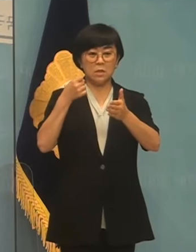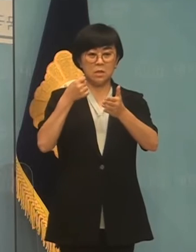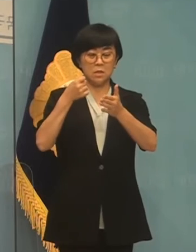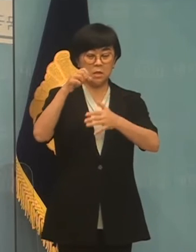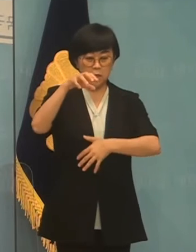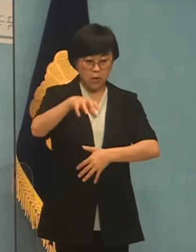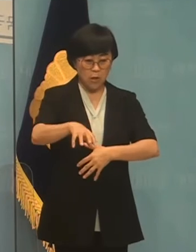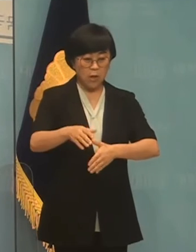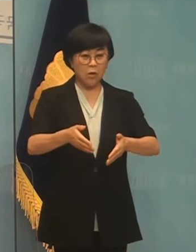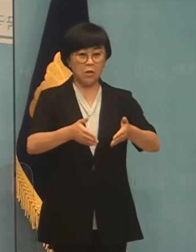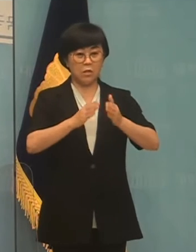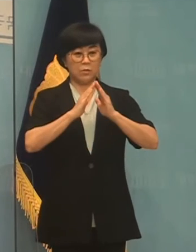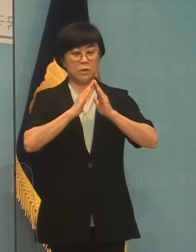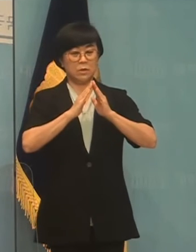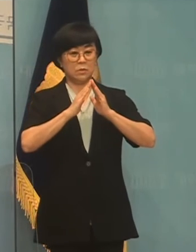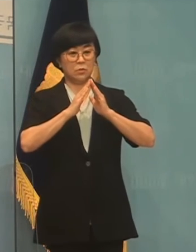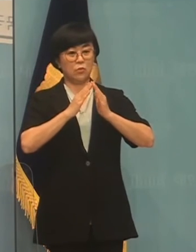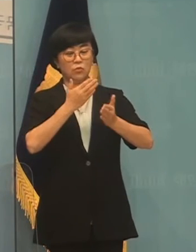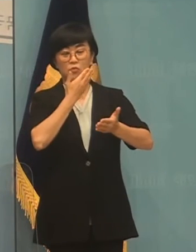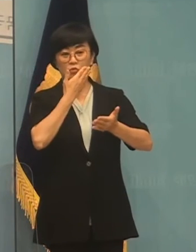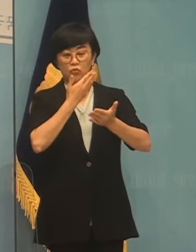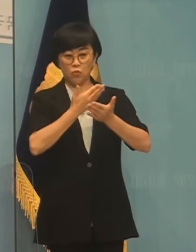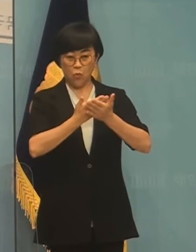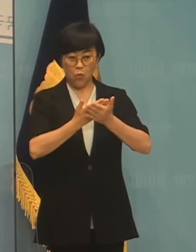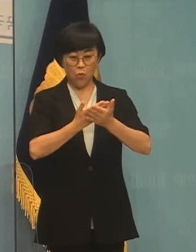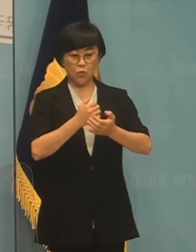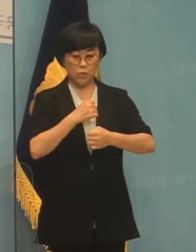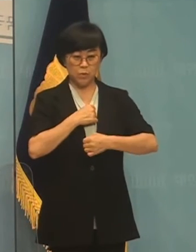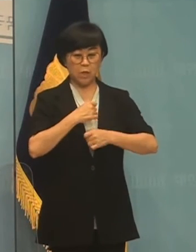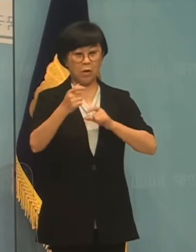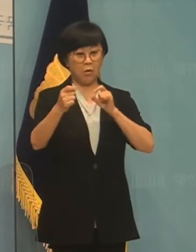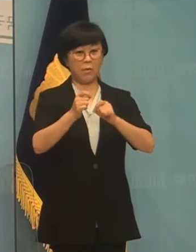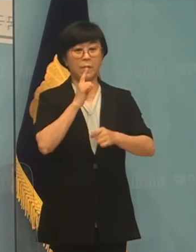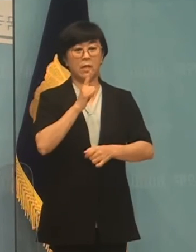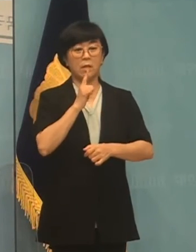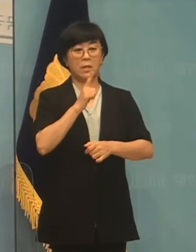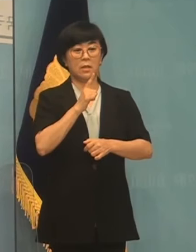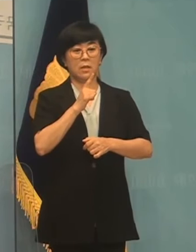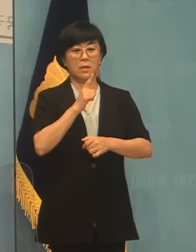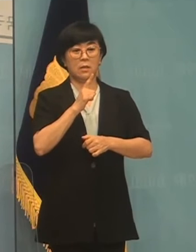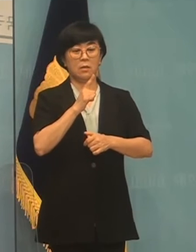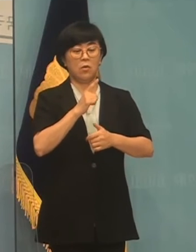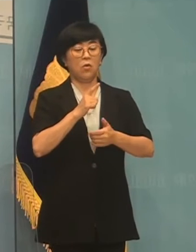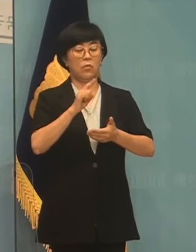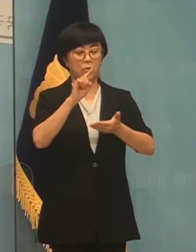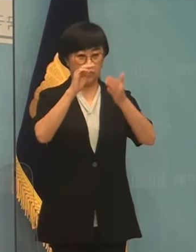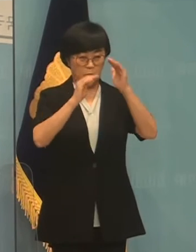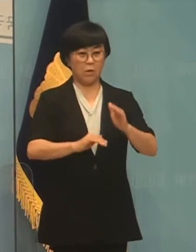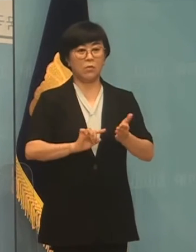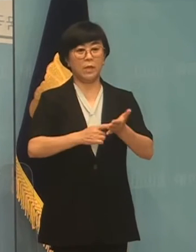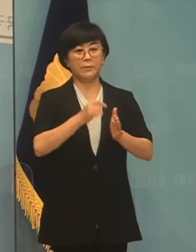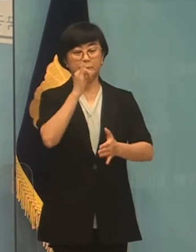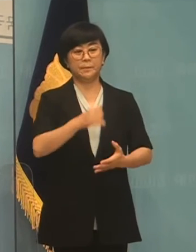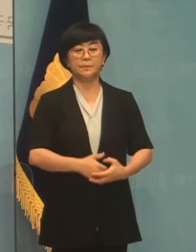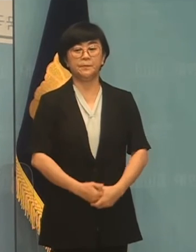신중하게 적극할 필요가 있다는 응급을 하면서 바이드라인은 제시됐습니다.